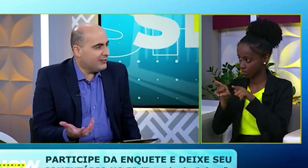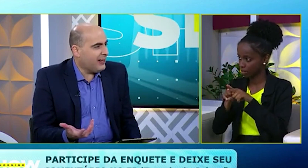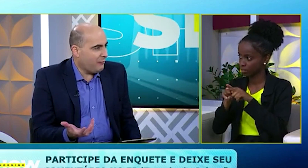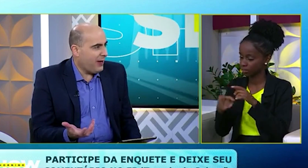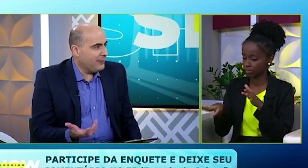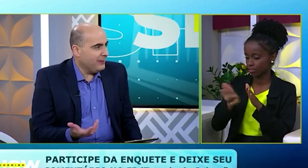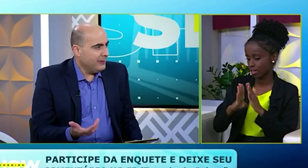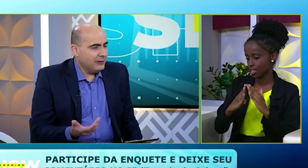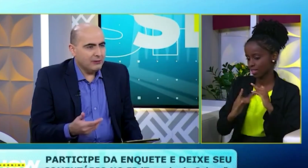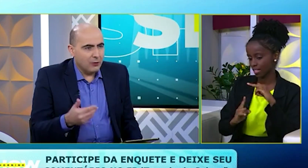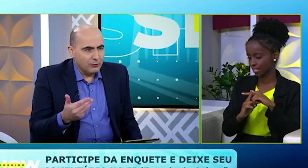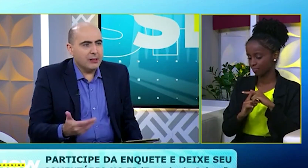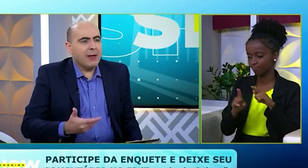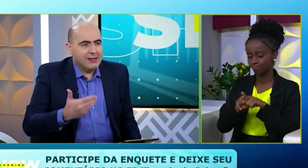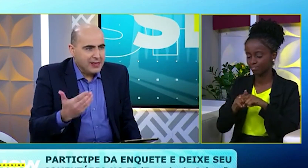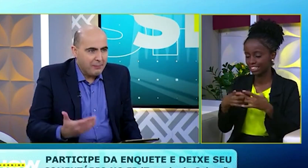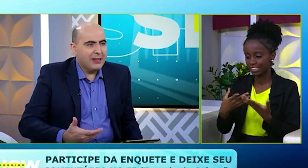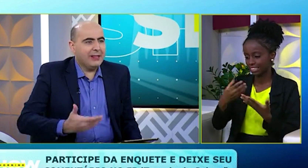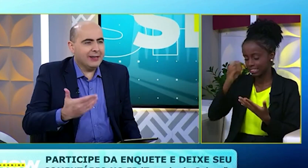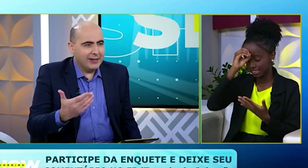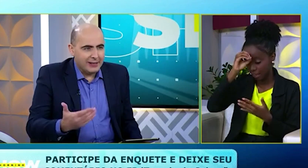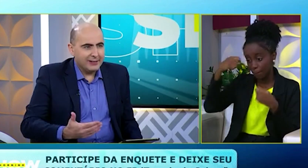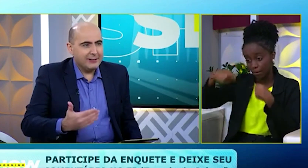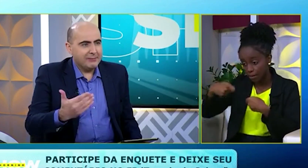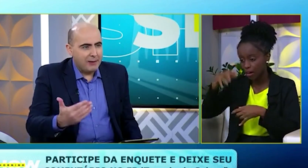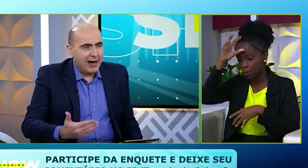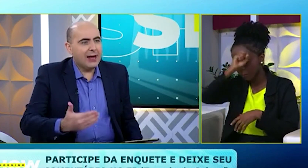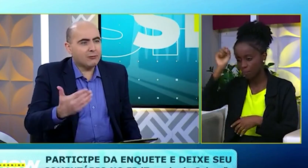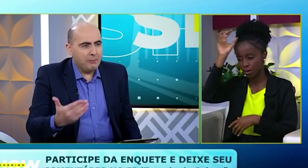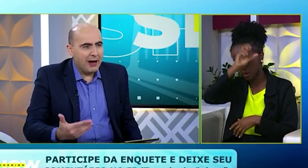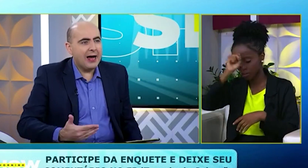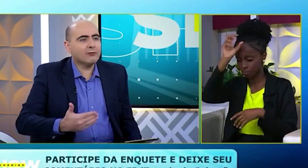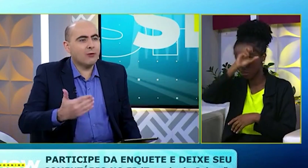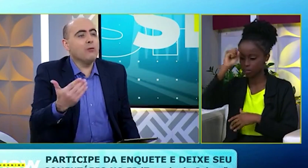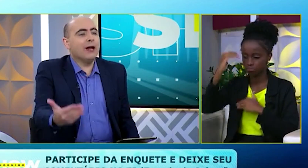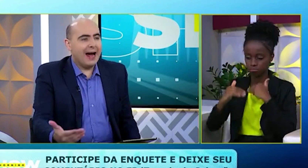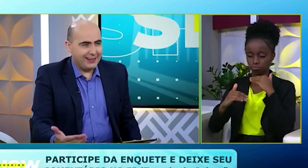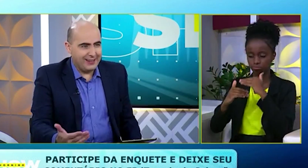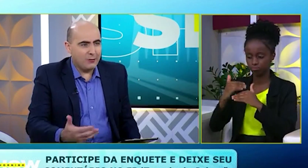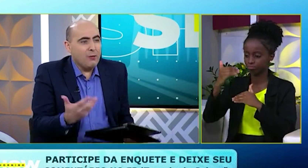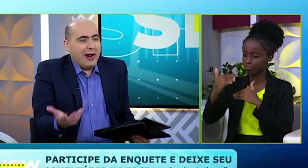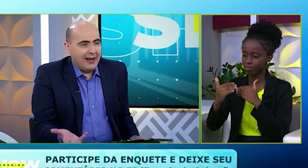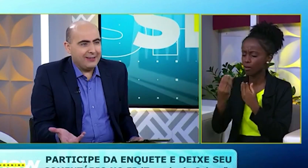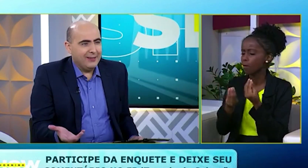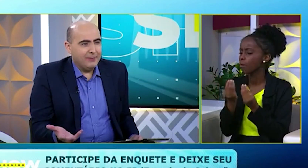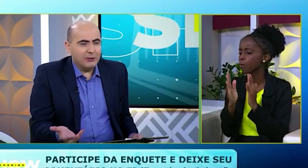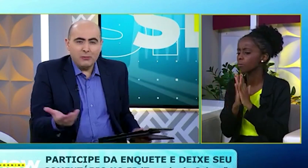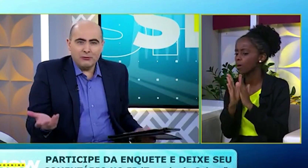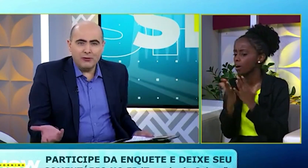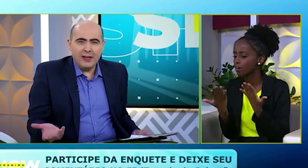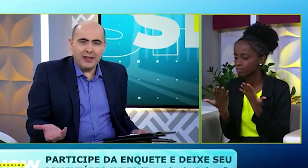leigas da fé. Então, também tem que aprender, né? Passo a passo, como orar, né? Como orar.